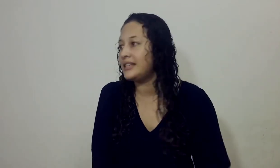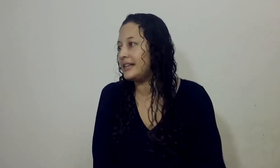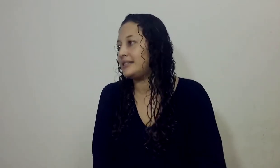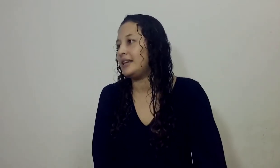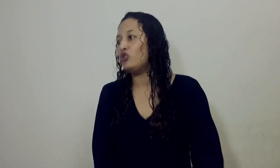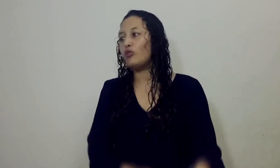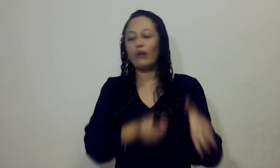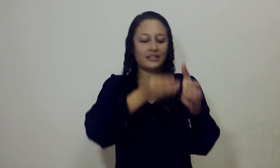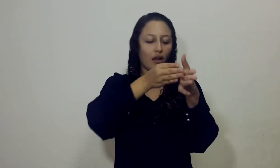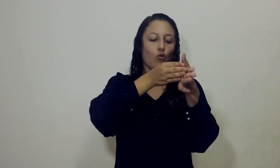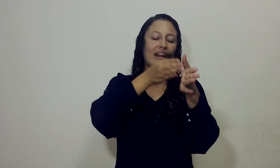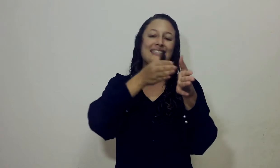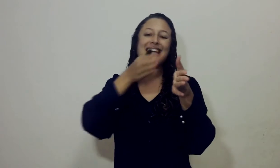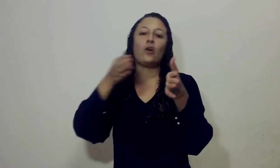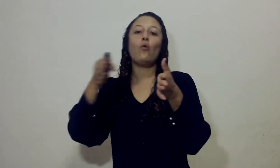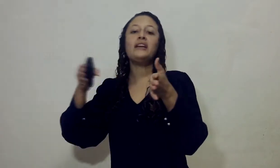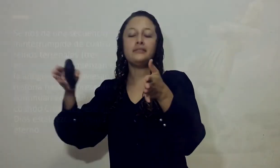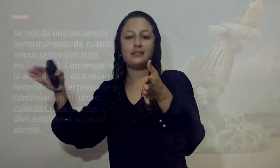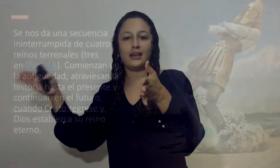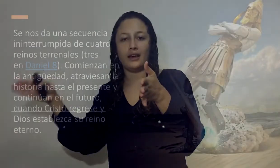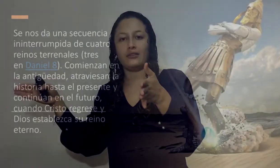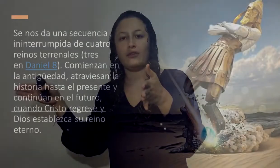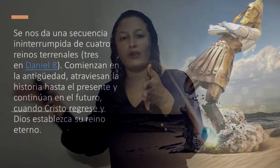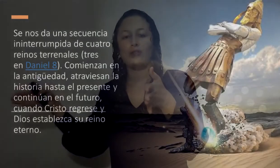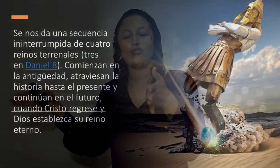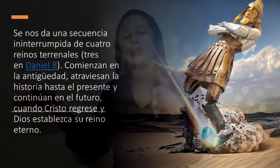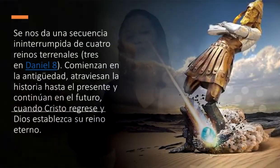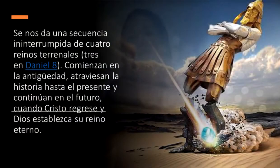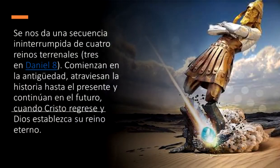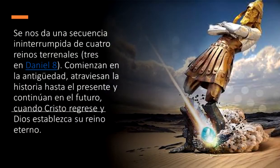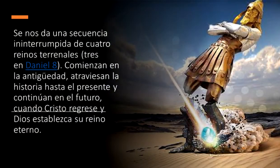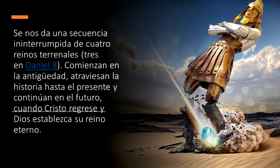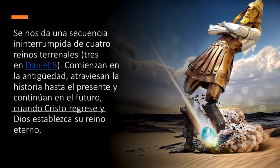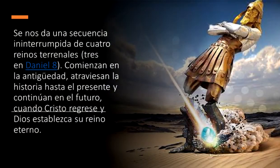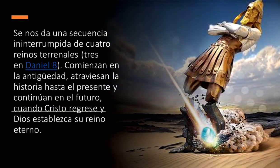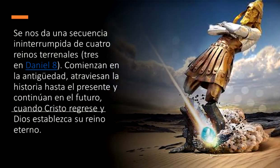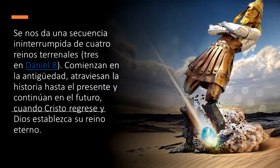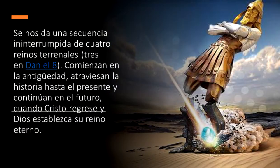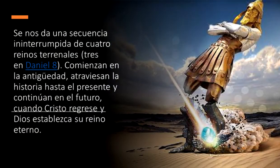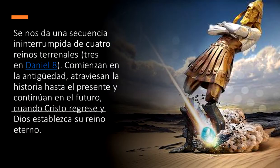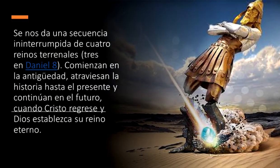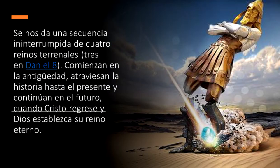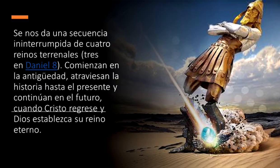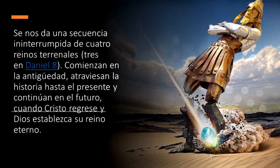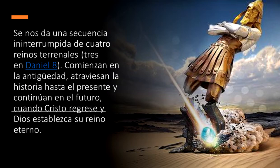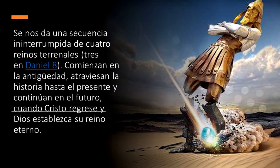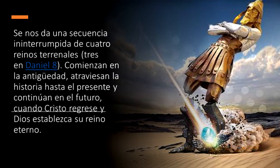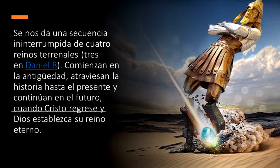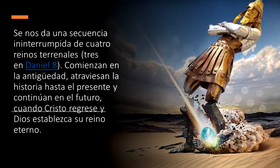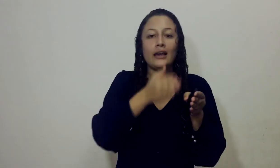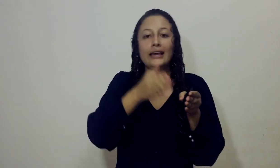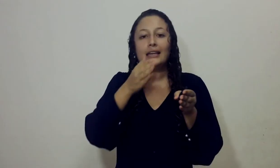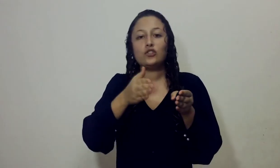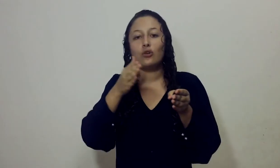profecía en sí Nos muestra Una secuencia De reinos terrenales Quiere decir Que se